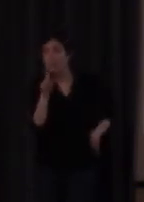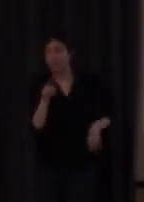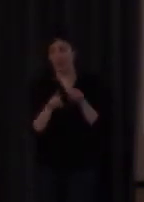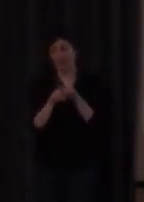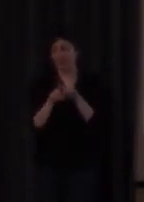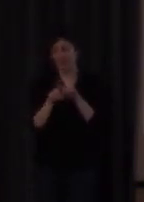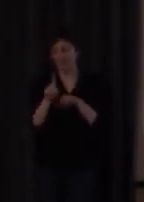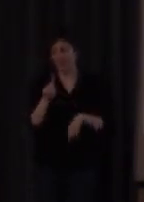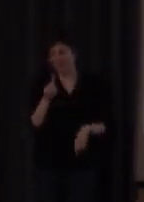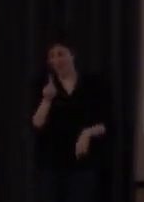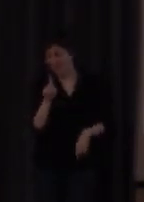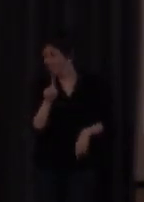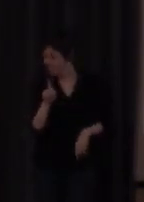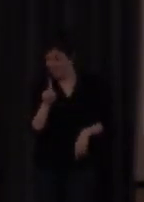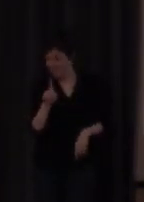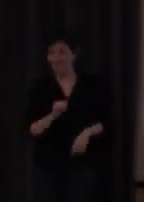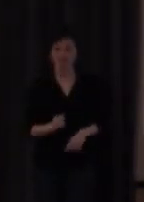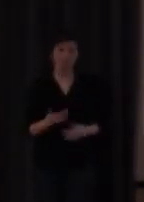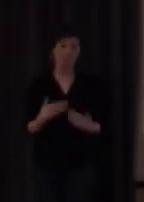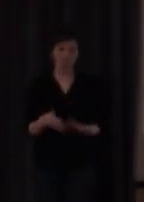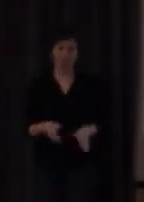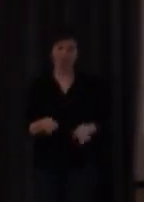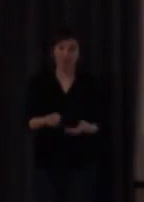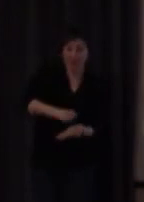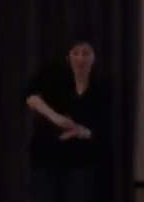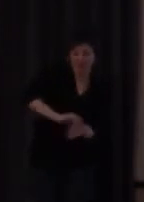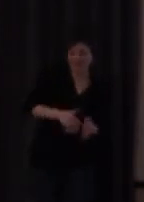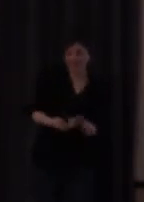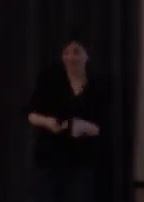y lo que se abate es el dedo todo eso se puede escribir por supuesto